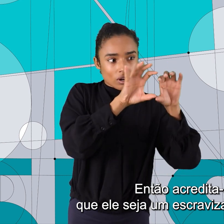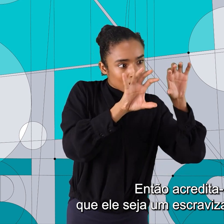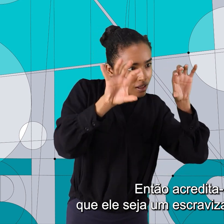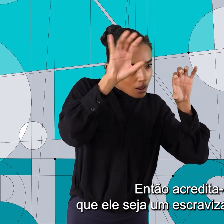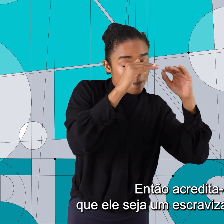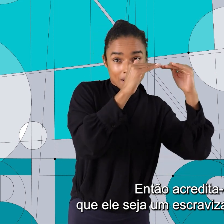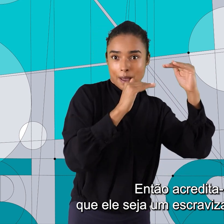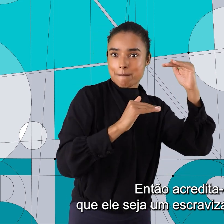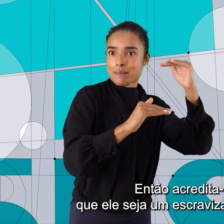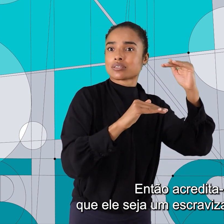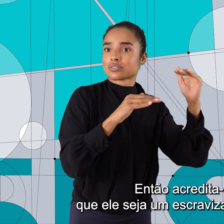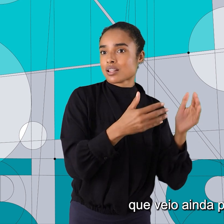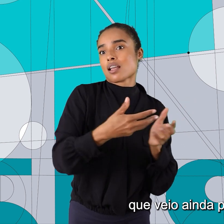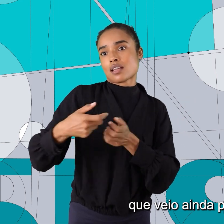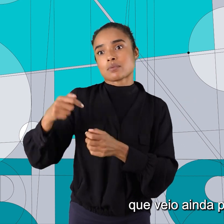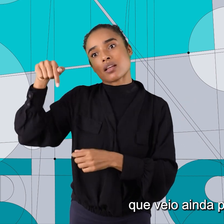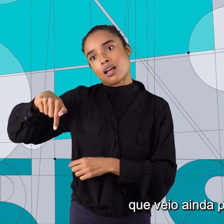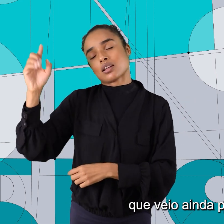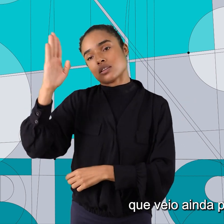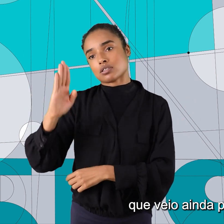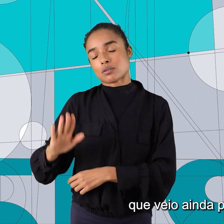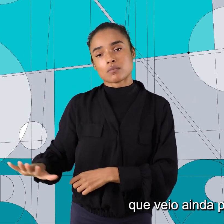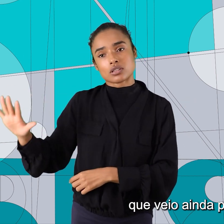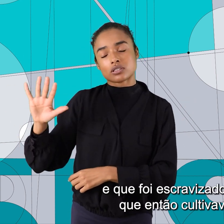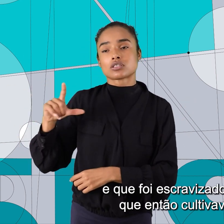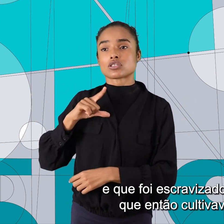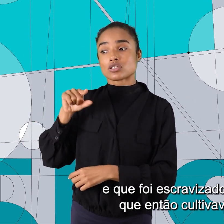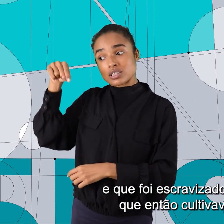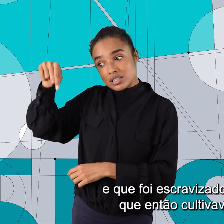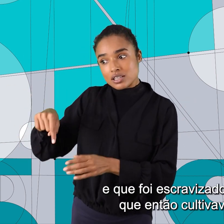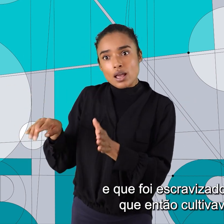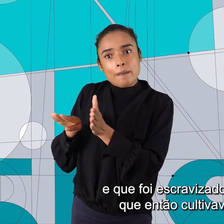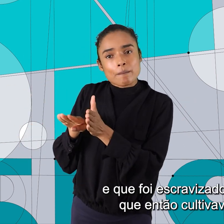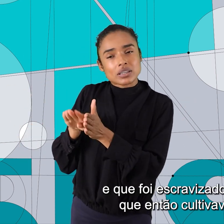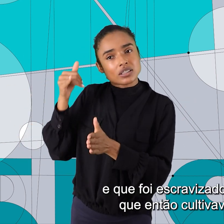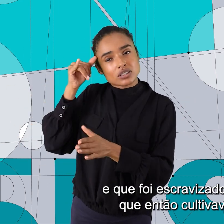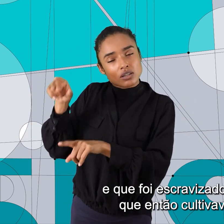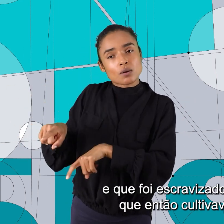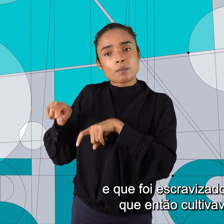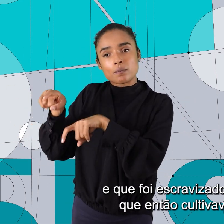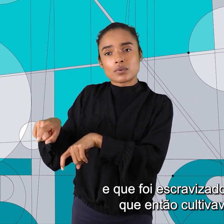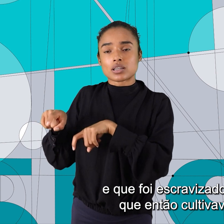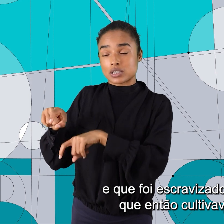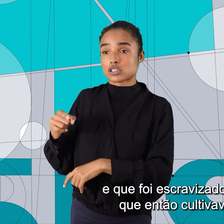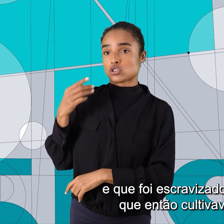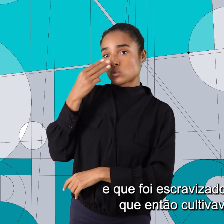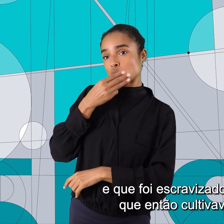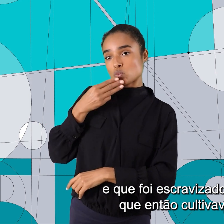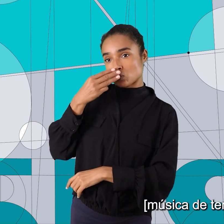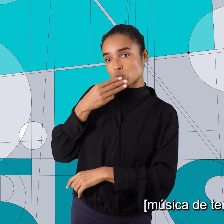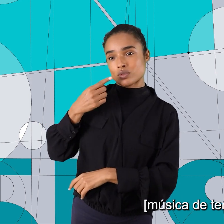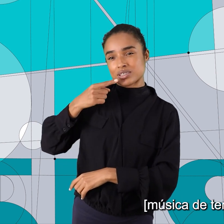escravizado dessa região que veio ainda pequeno e que foi escravizado na fazenda que, então, cultivava